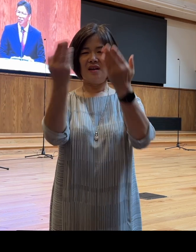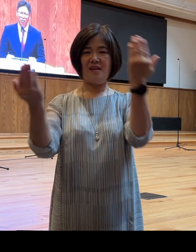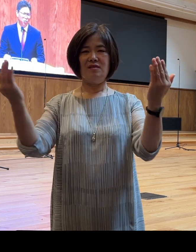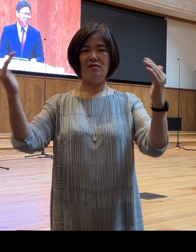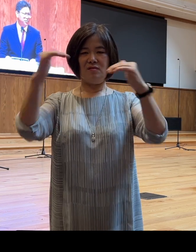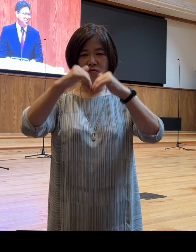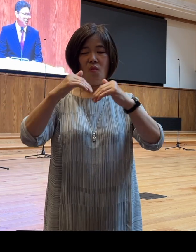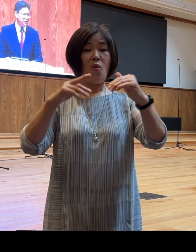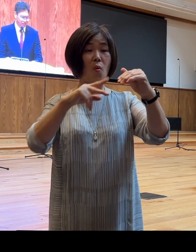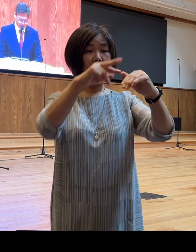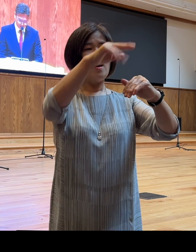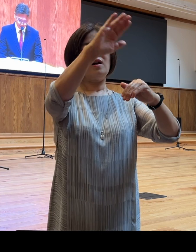왜 그랬을까요?